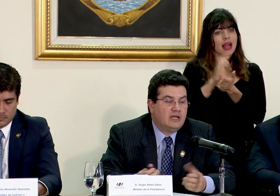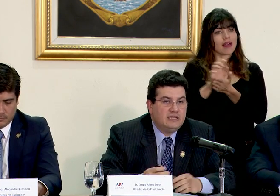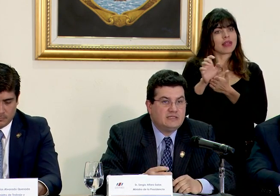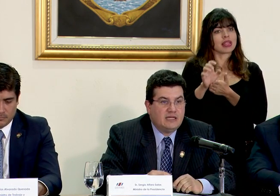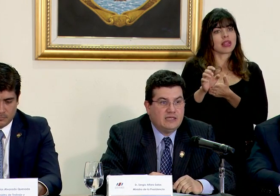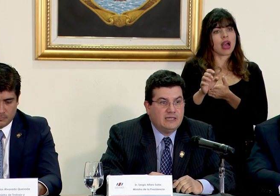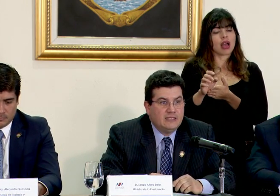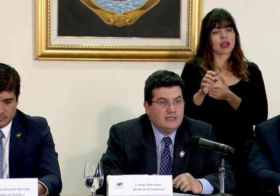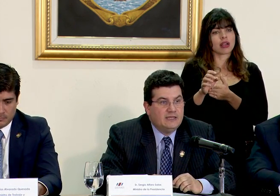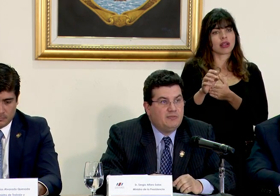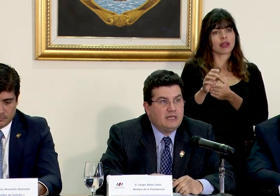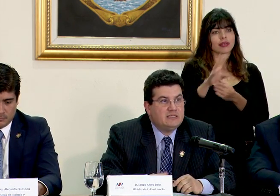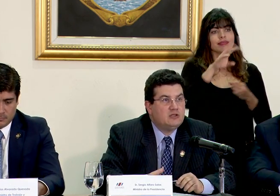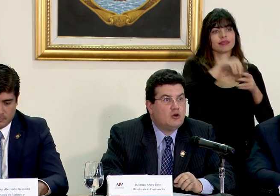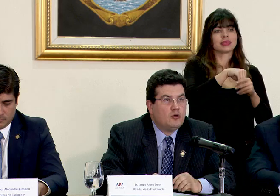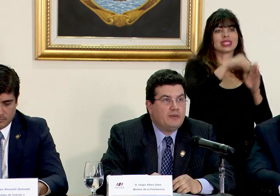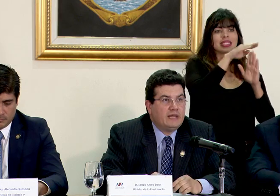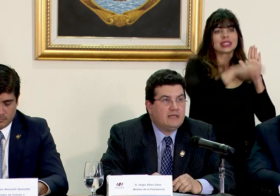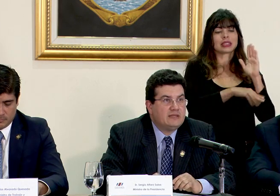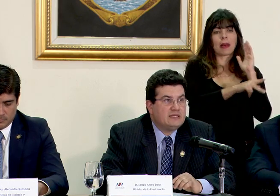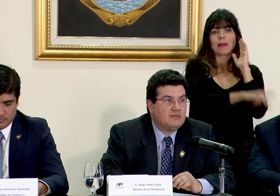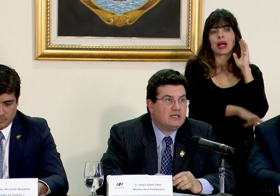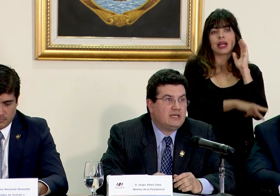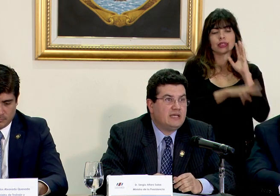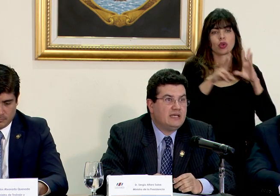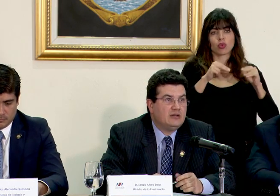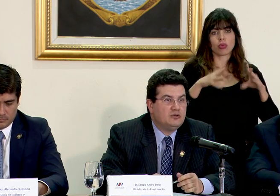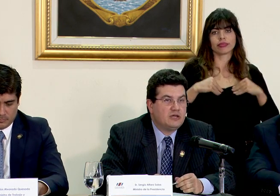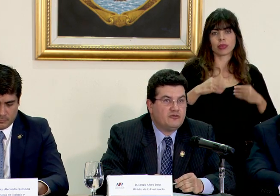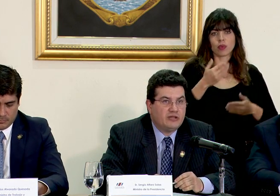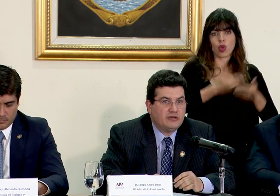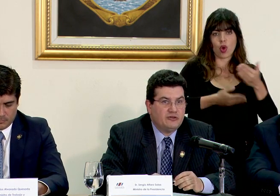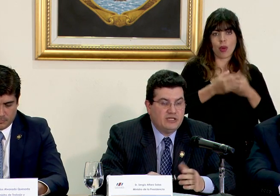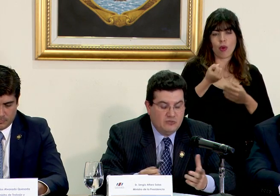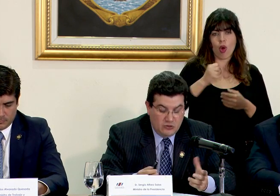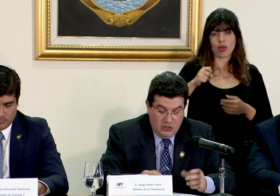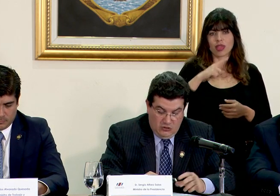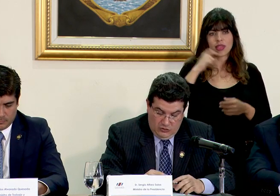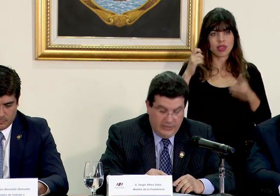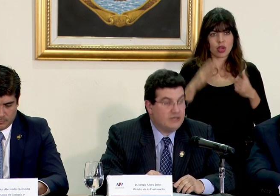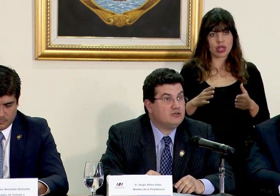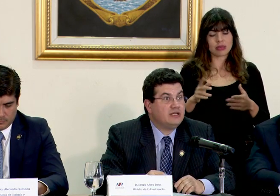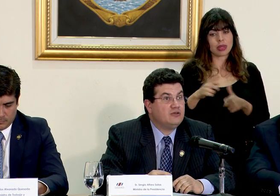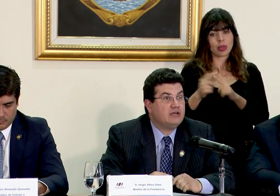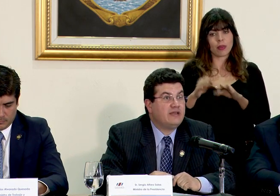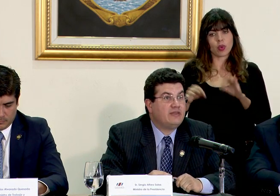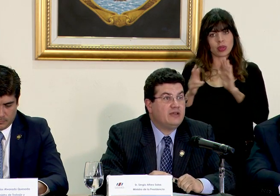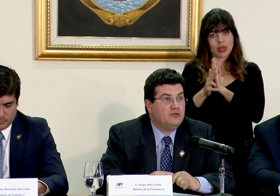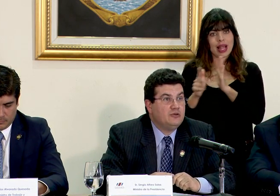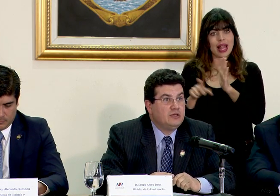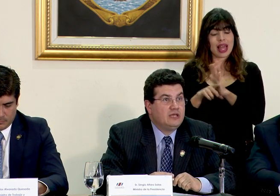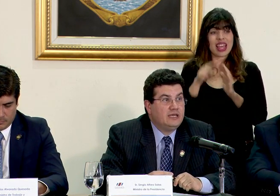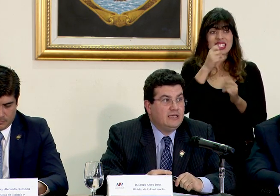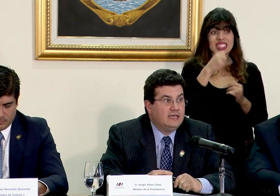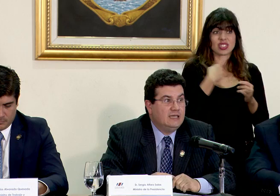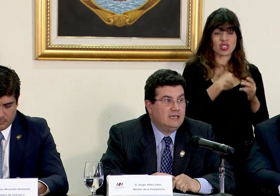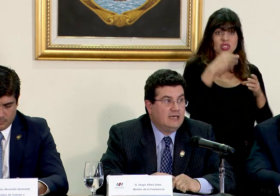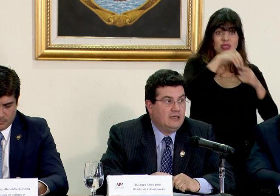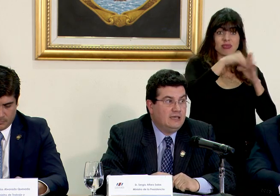una lista de países no cooperantes en materia de lucha contra el terrorismo cosa que nos haría un gran daño